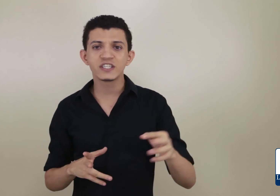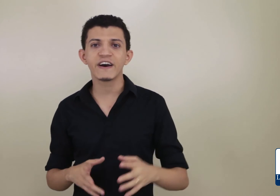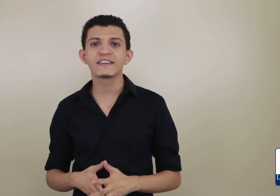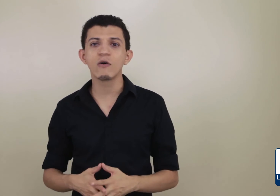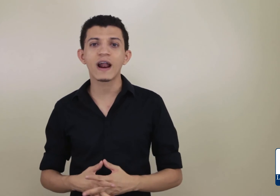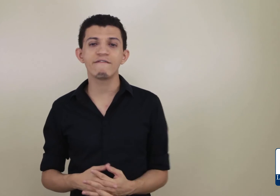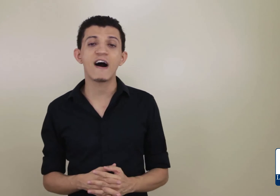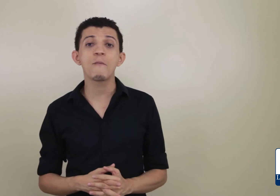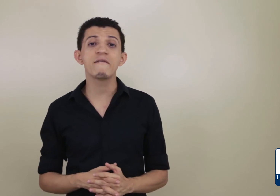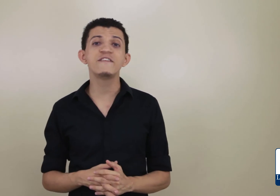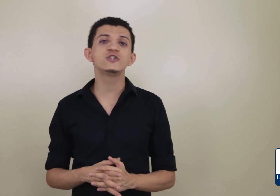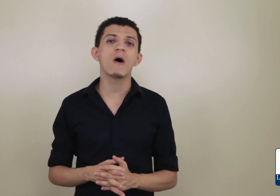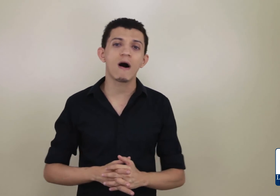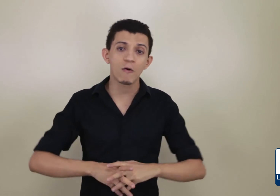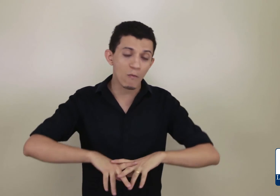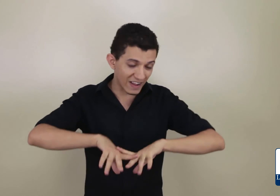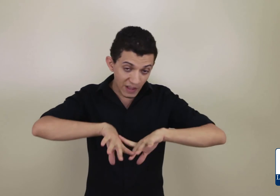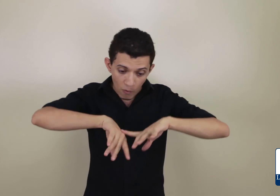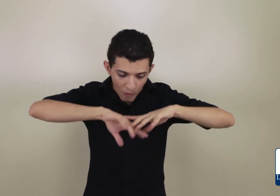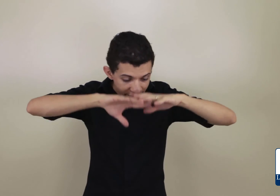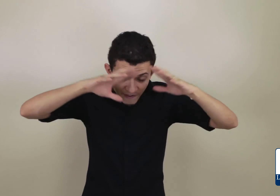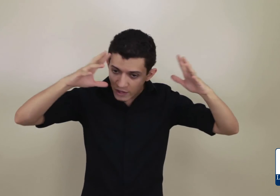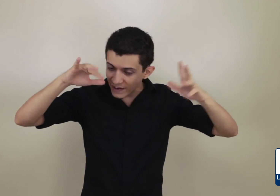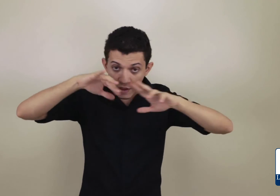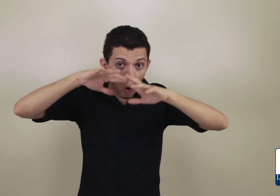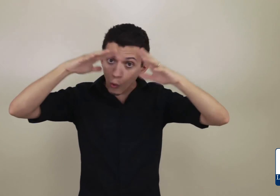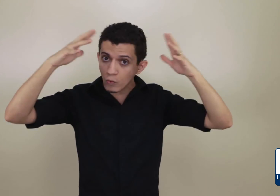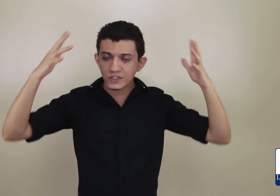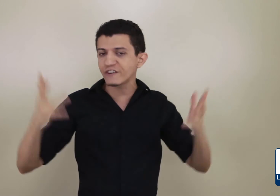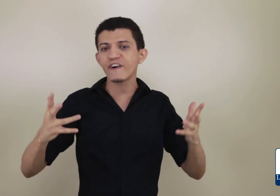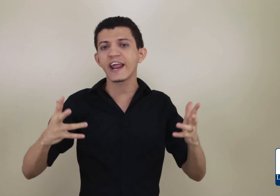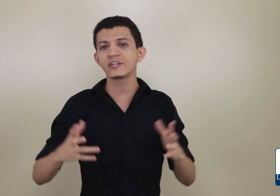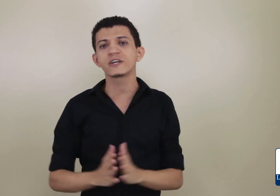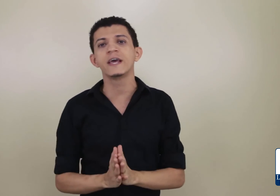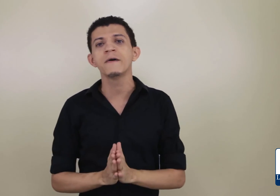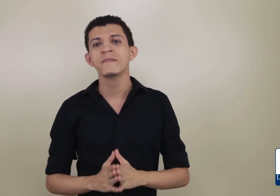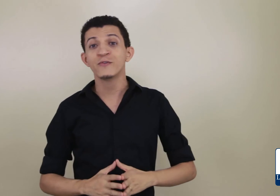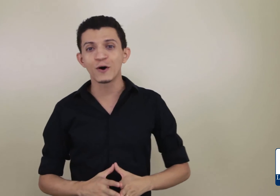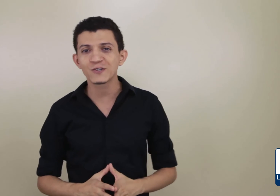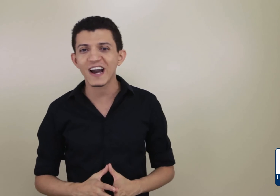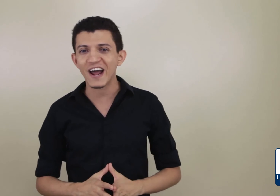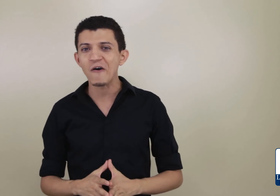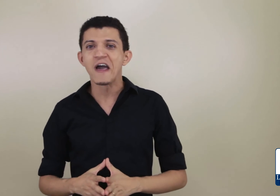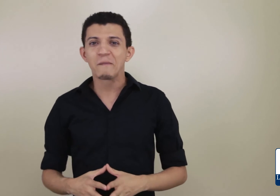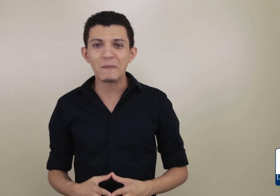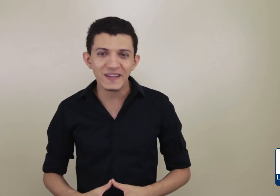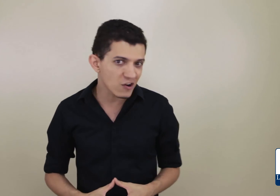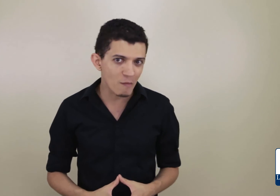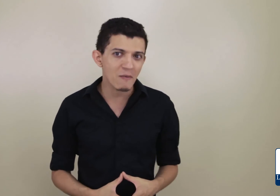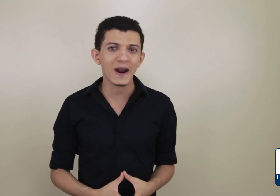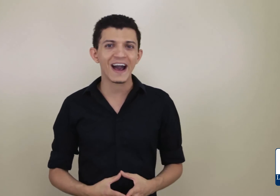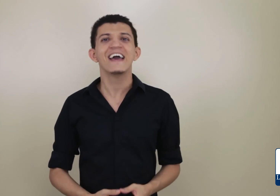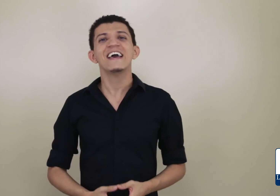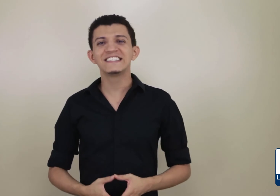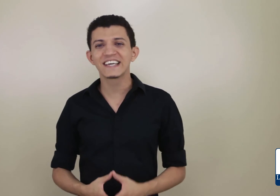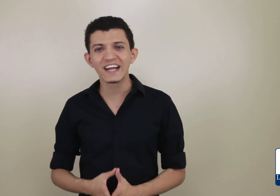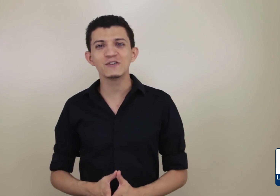gente vai, então, gravar uma videoaula, vai ter um evento, vai ter algo diferente aqui no nosso canal para poder comemorar esse grande